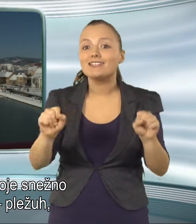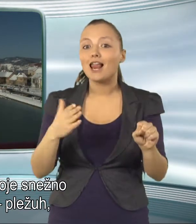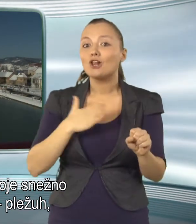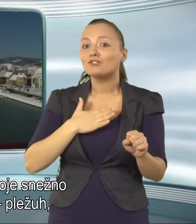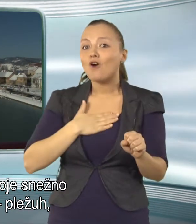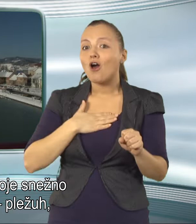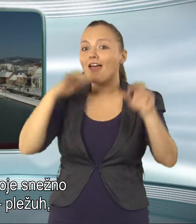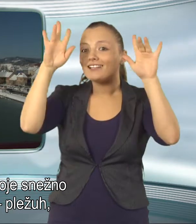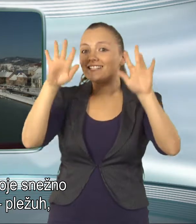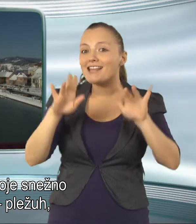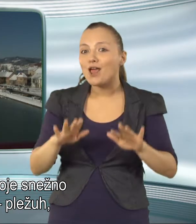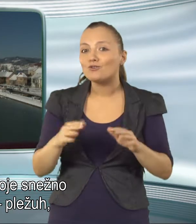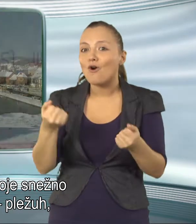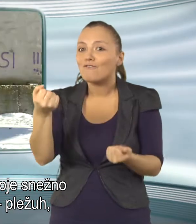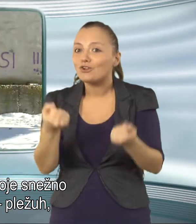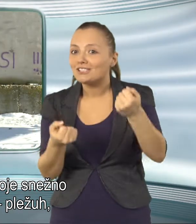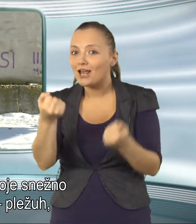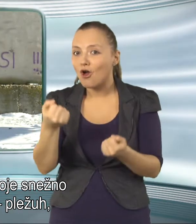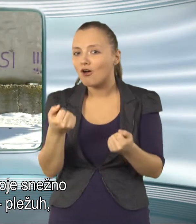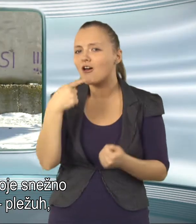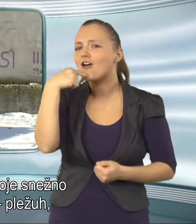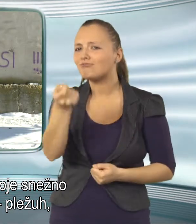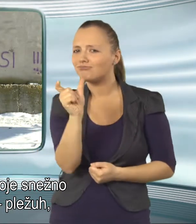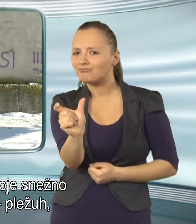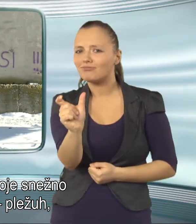pležuh in ga tudi preizkusili na pohorskih sterminah.